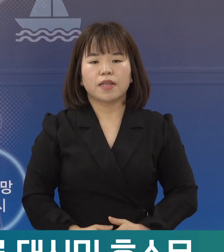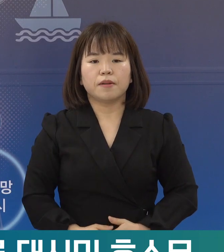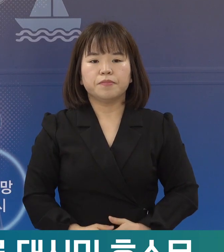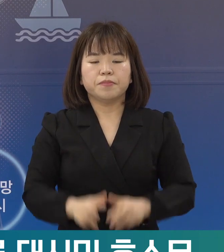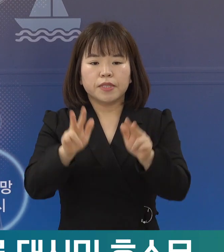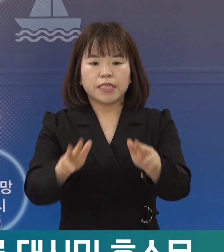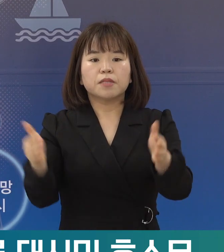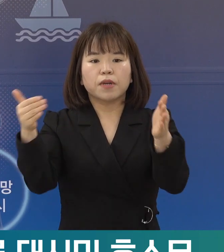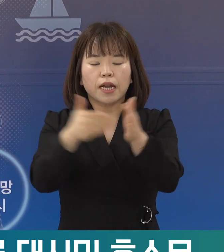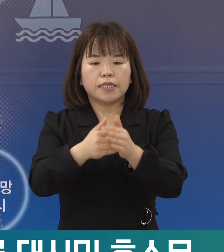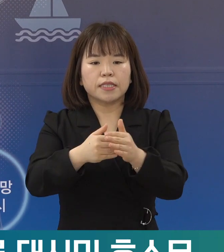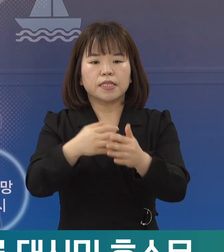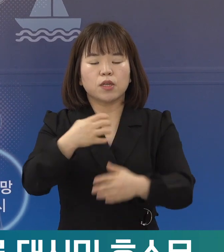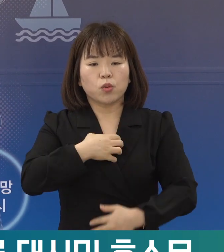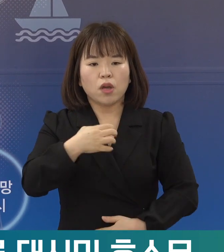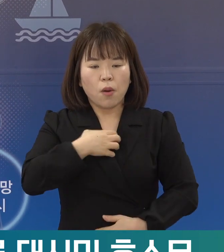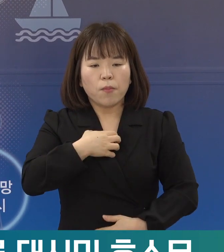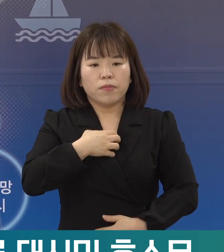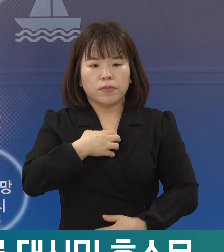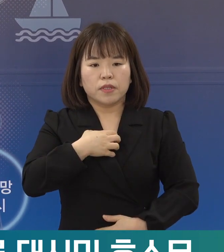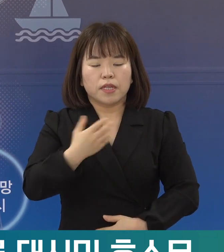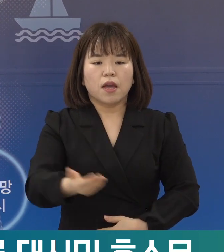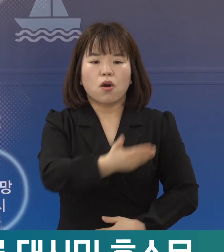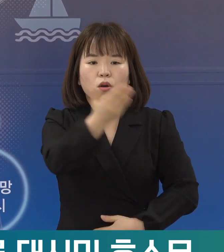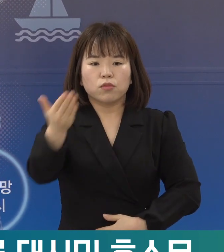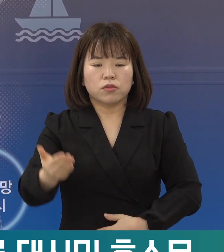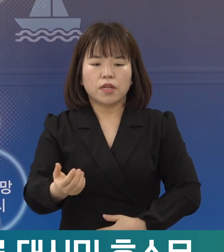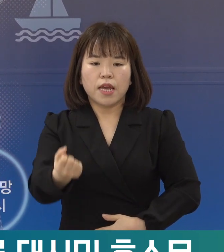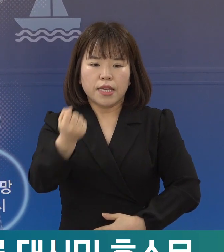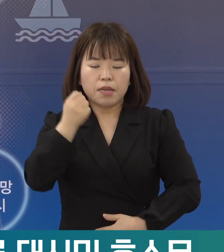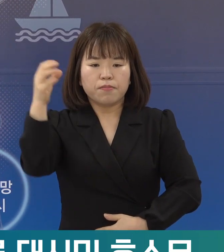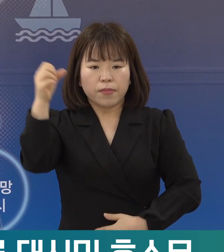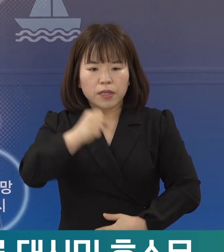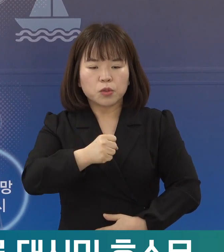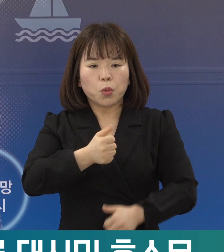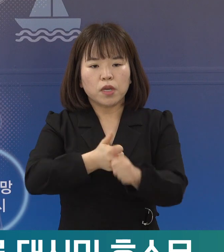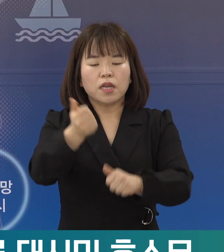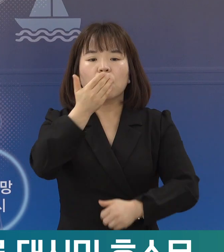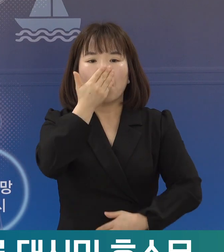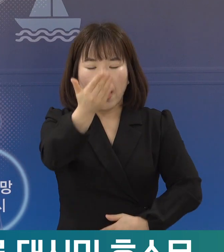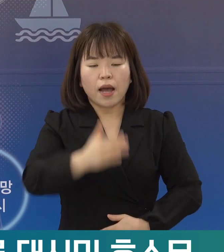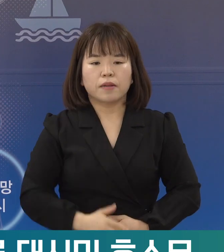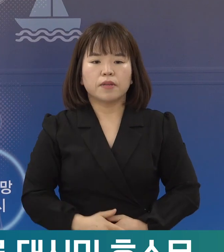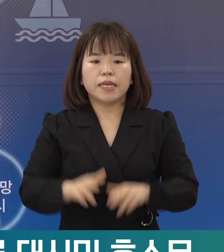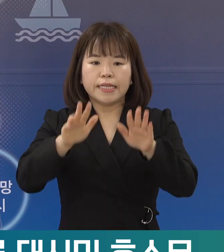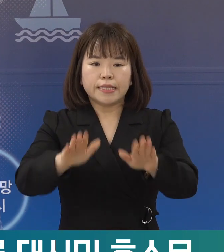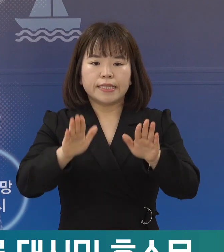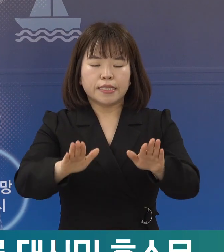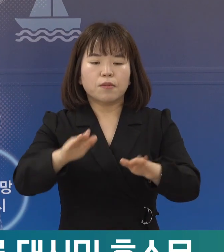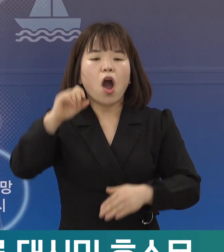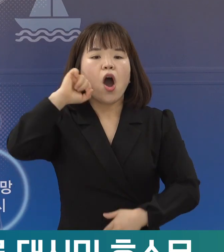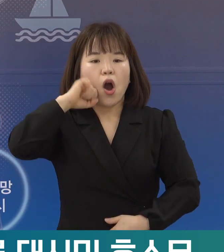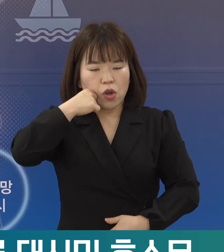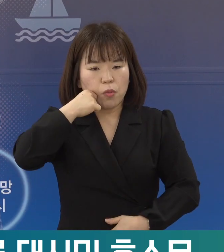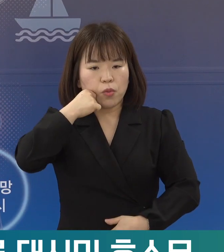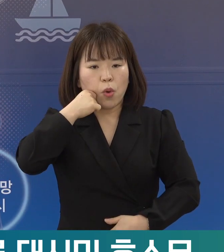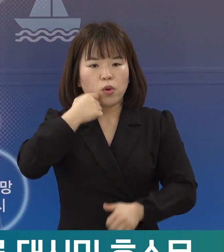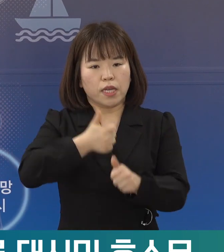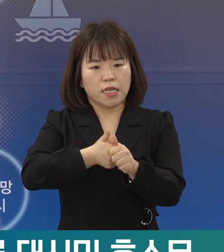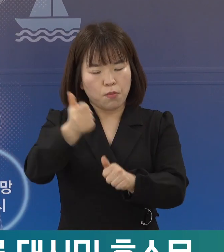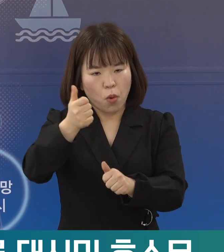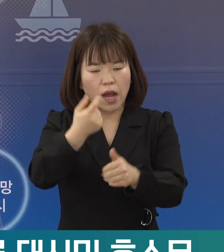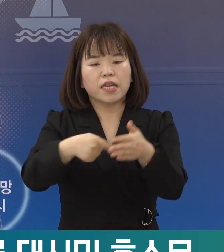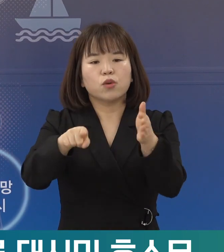그동안의 위기를 시민들의 힘으로 이겨낼 수 있었습니다. 이번 고비 역시 반드시 극복할 수